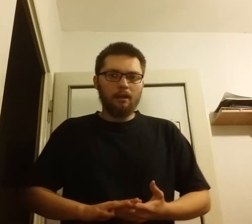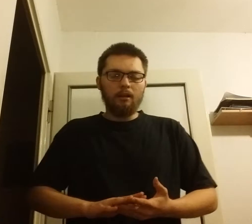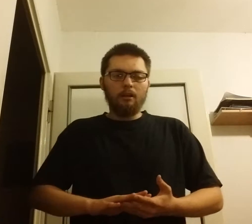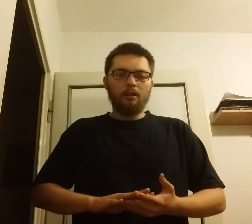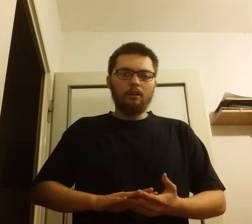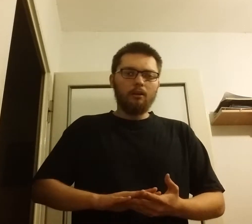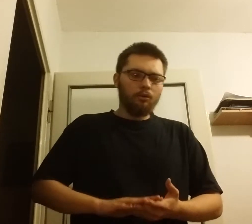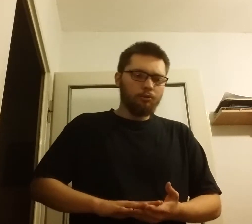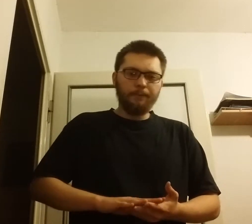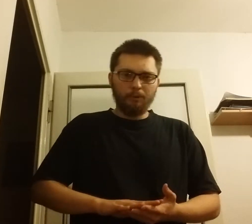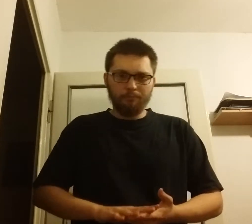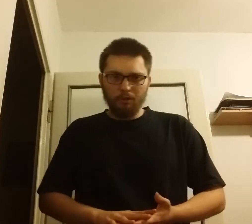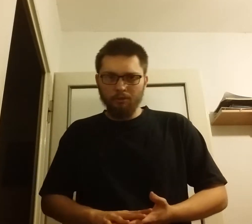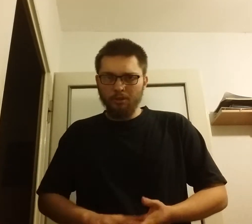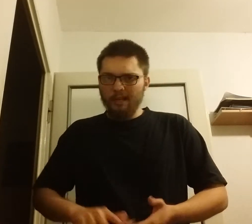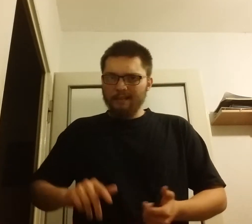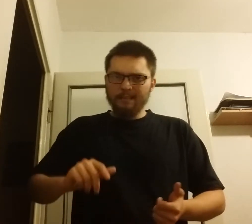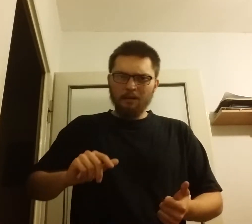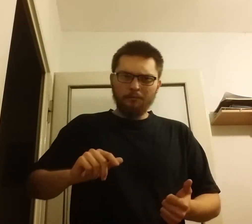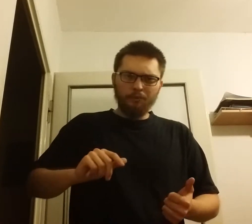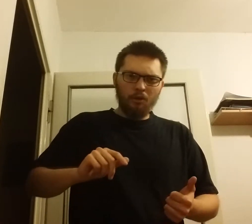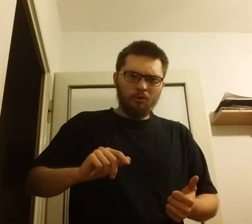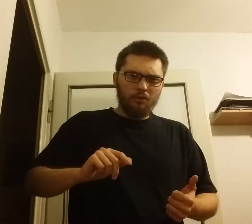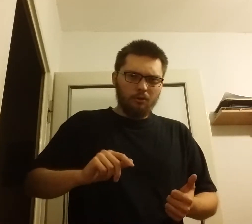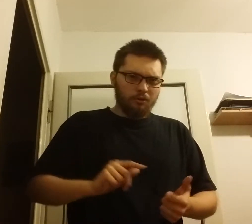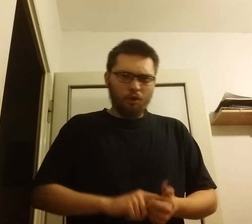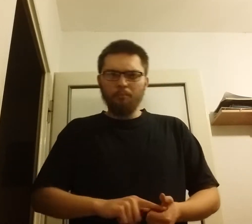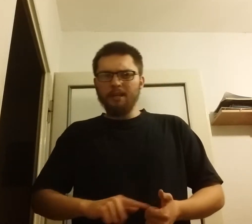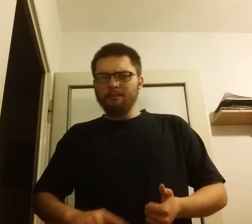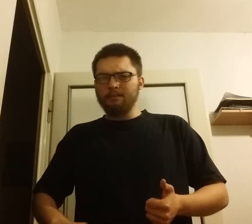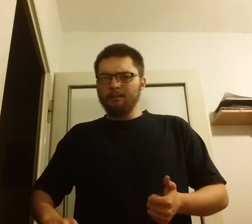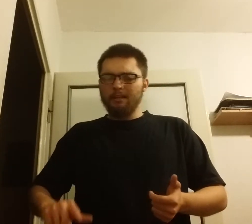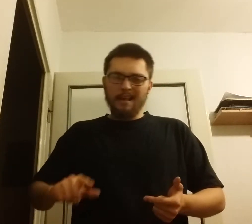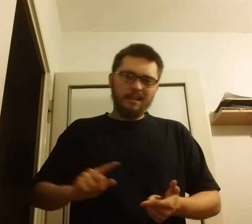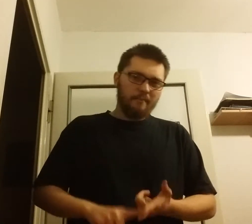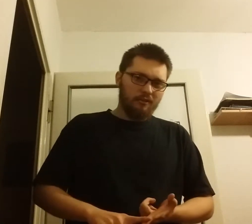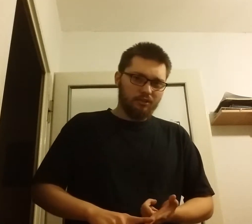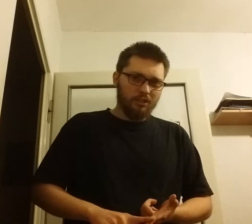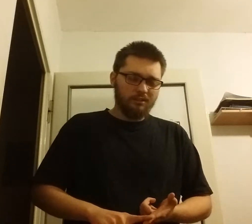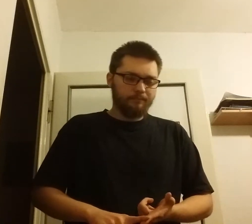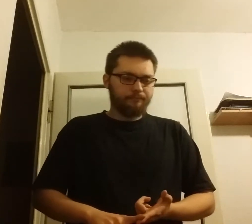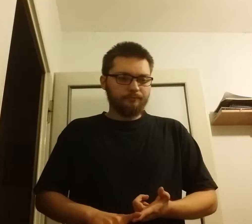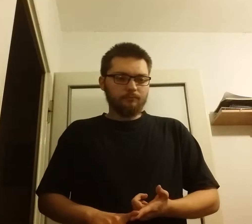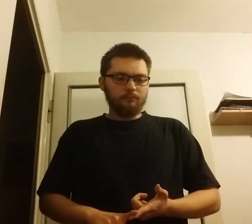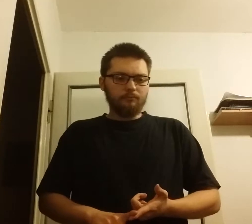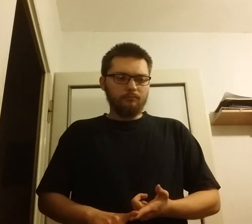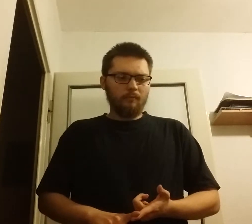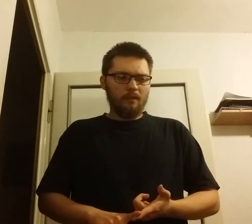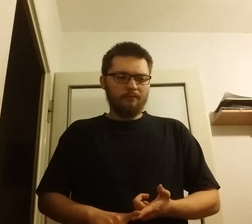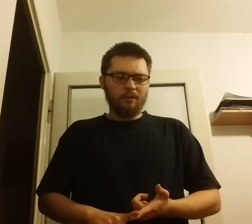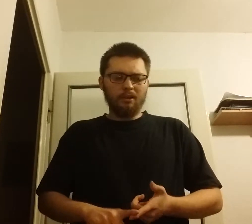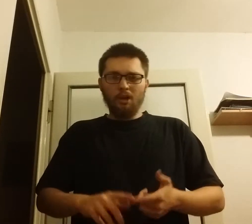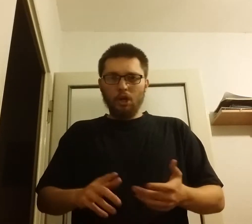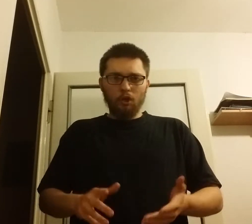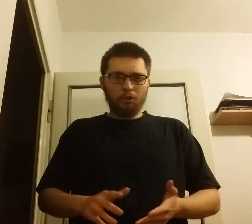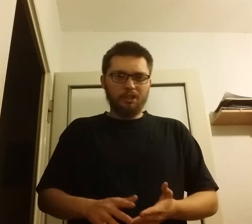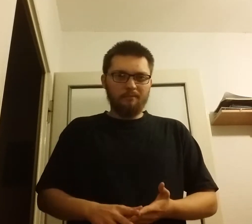ludzi pod broń, zarówno kobiet, jak i mężczyzn w różnym